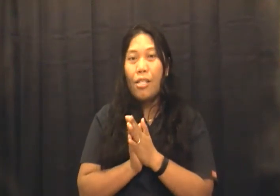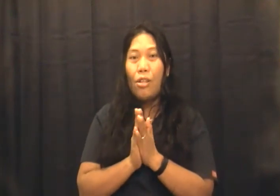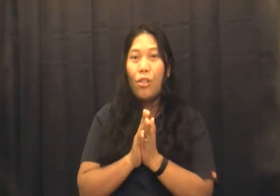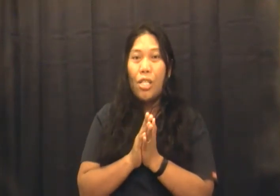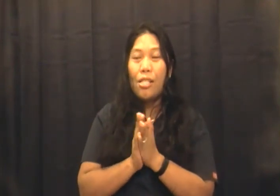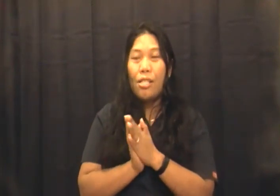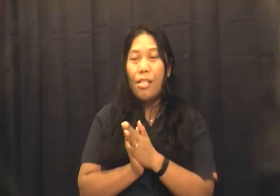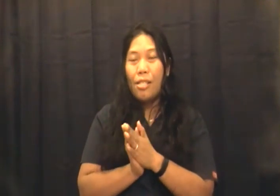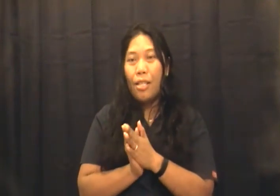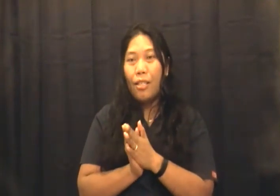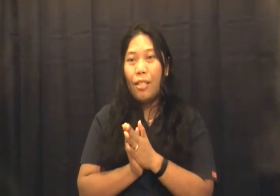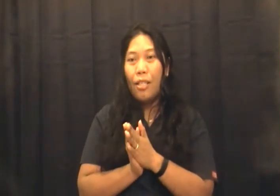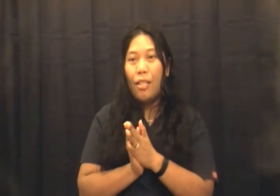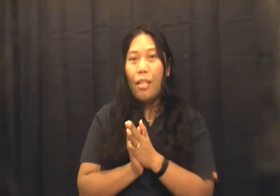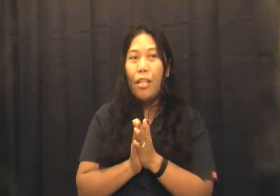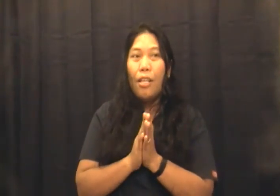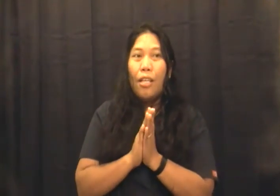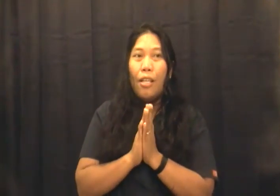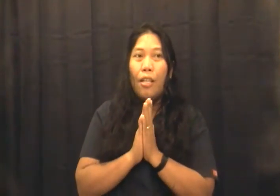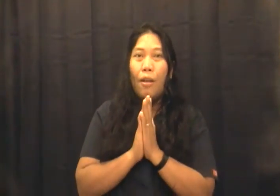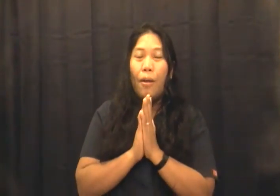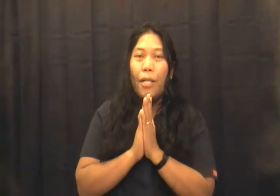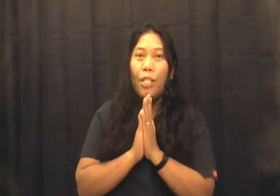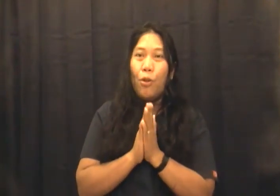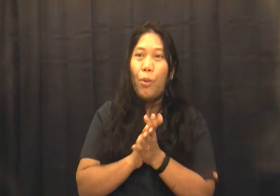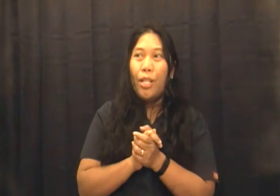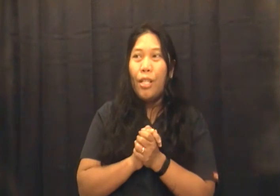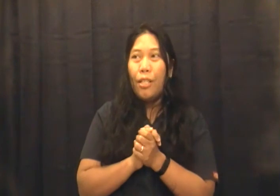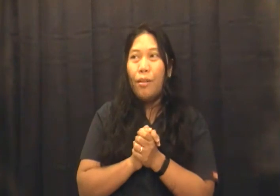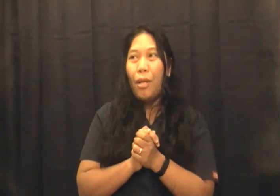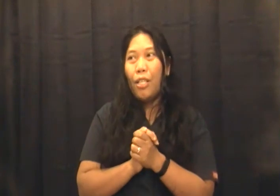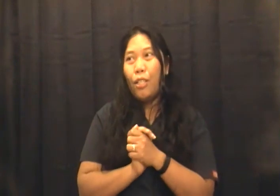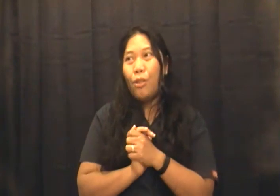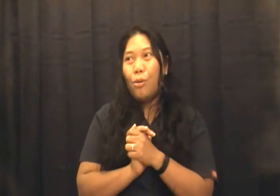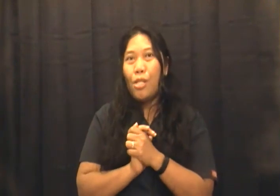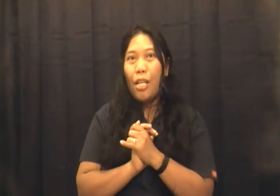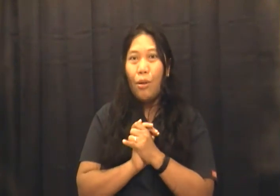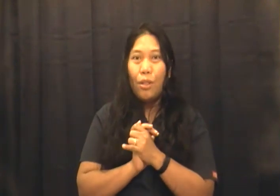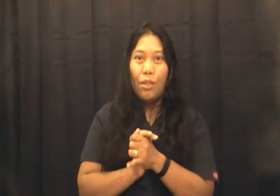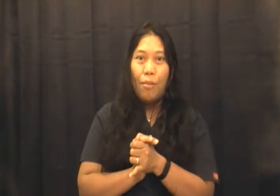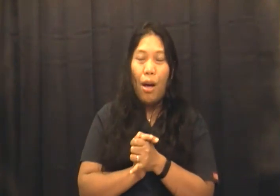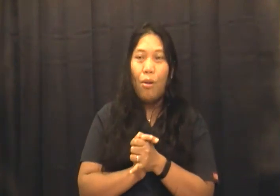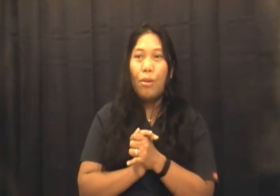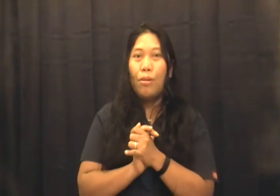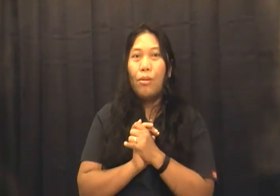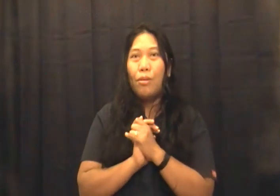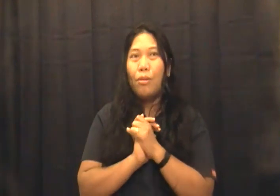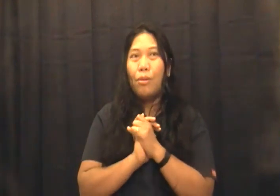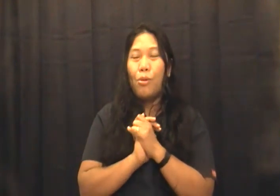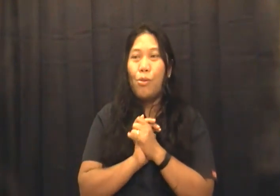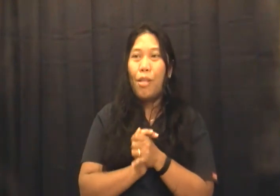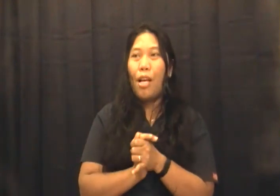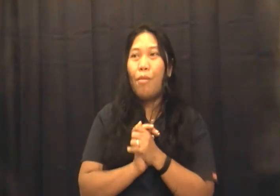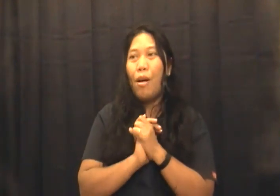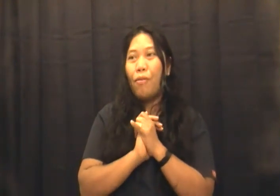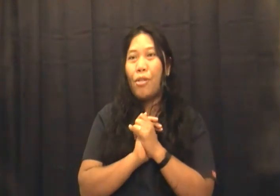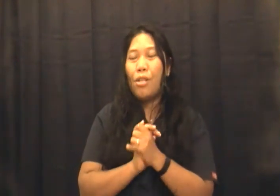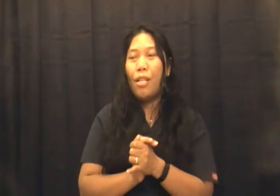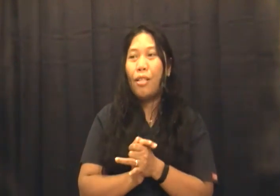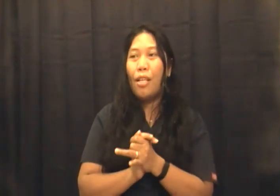as a nurse assistant. Hindi ko pwedeng banggitin kung saan ako nagtrabaho. Kung hospital ba, facility,